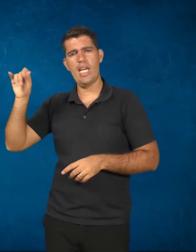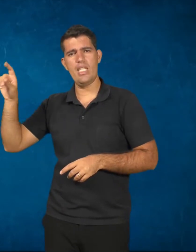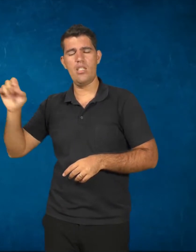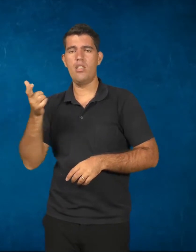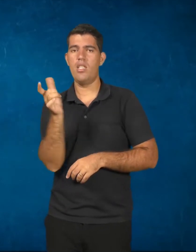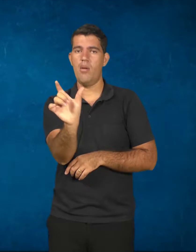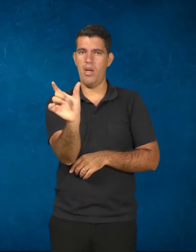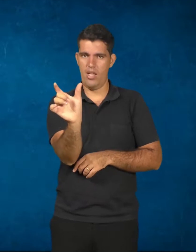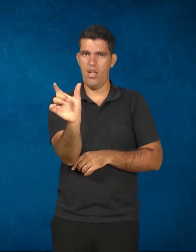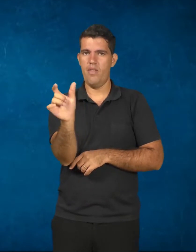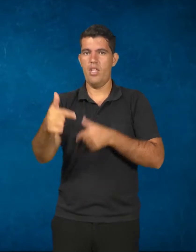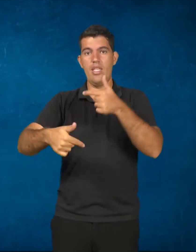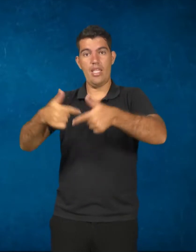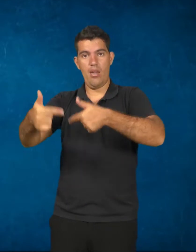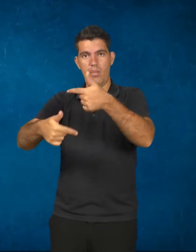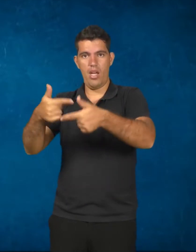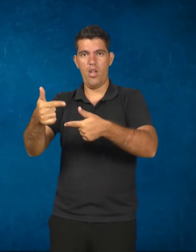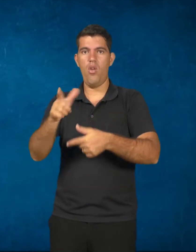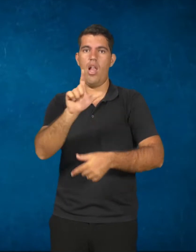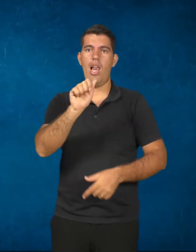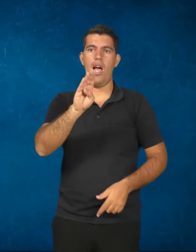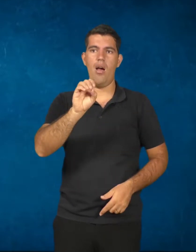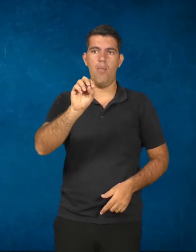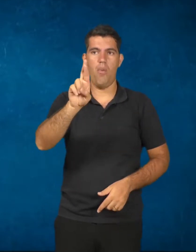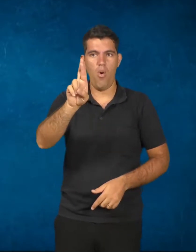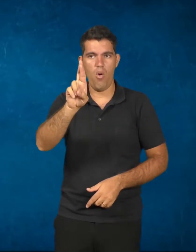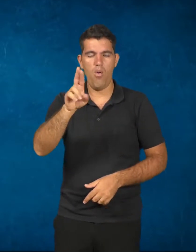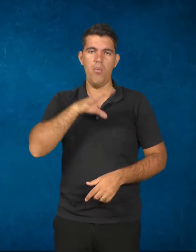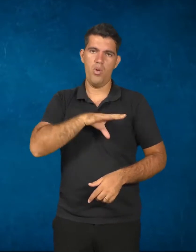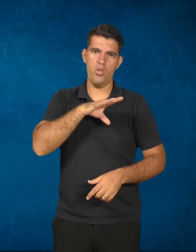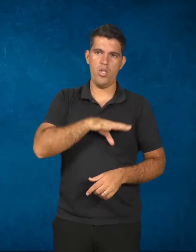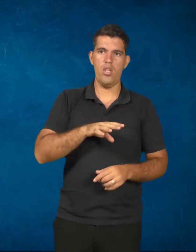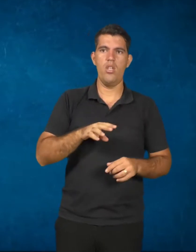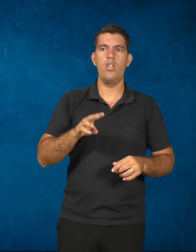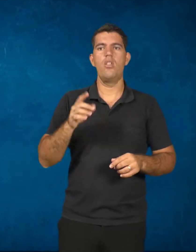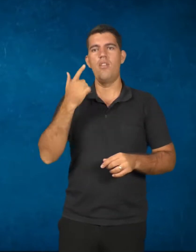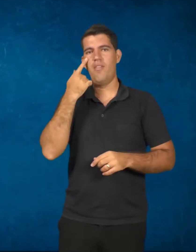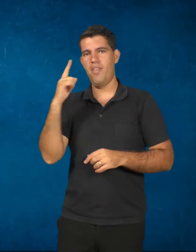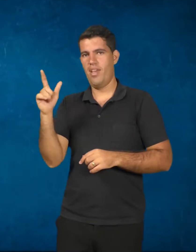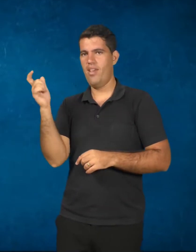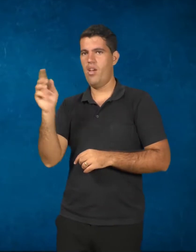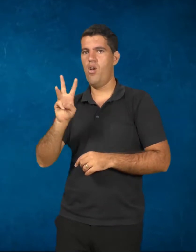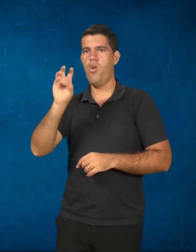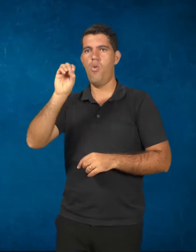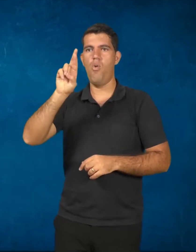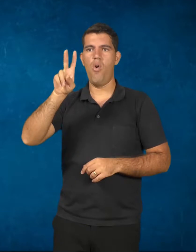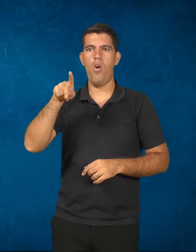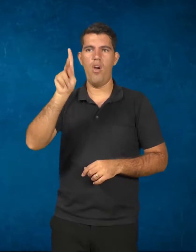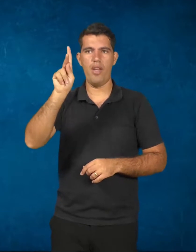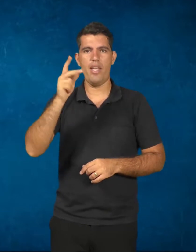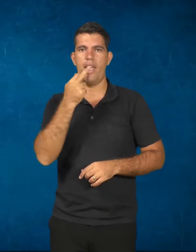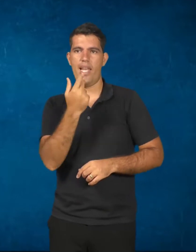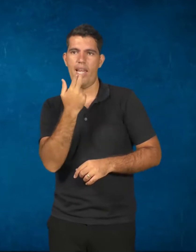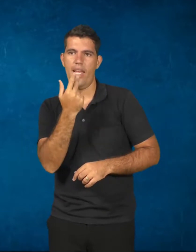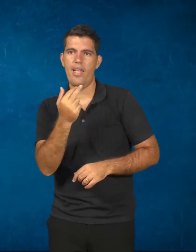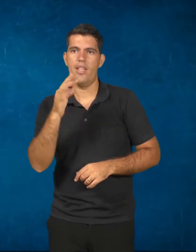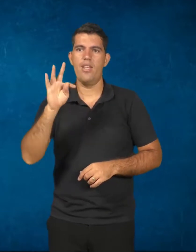trabalho, labor, em português, work, em inglês, travel, em francês,